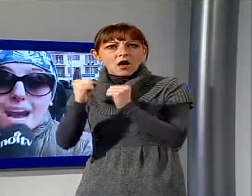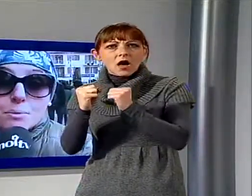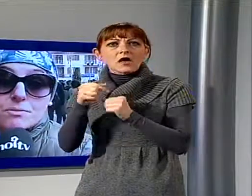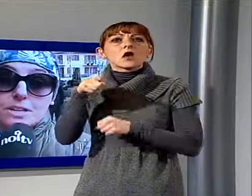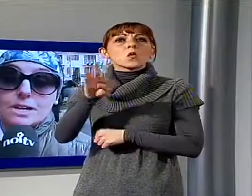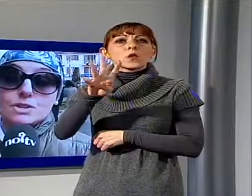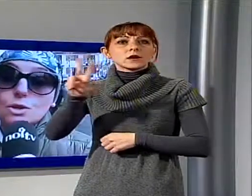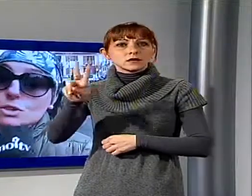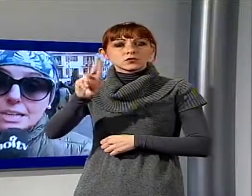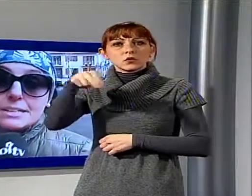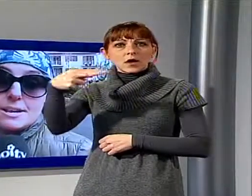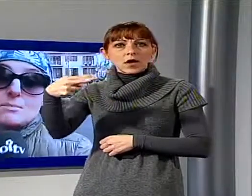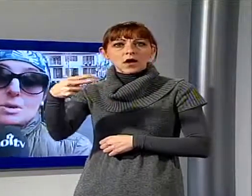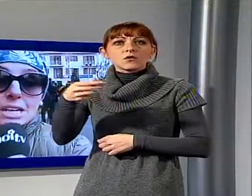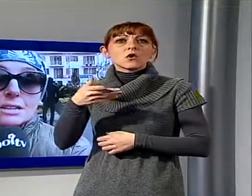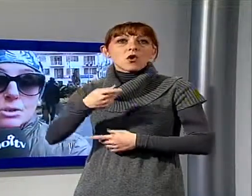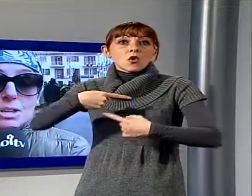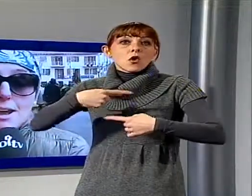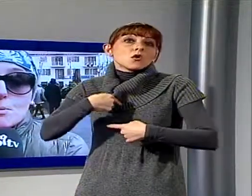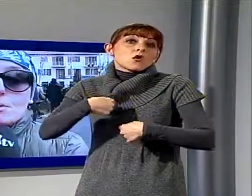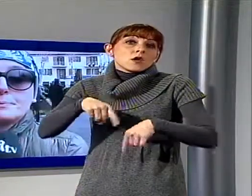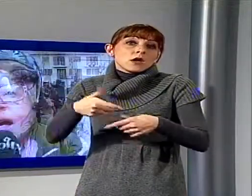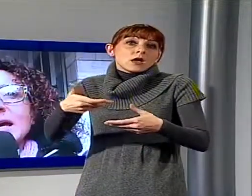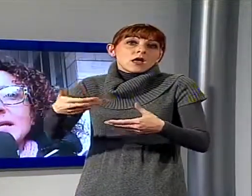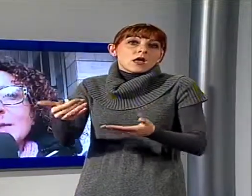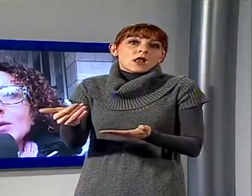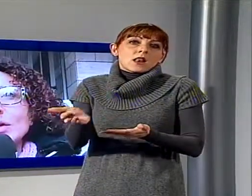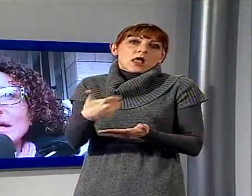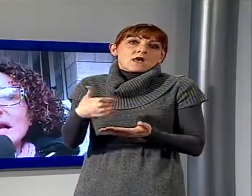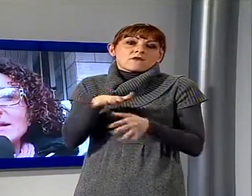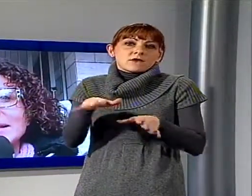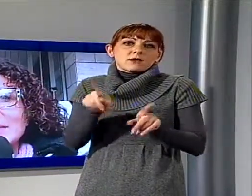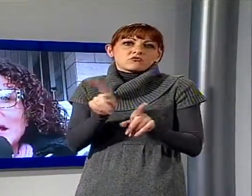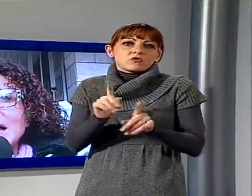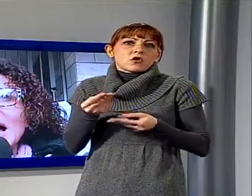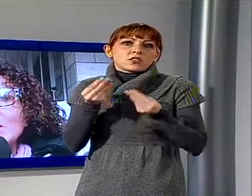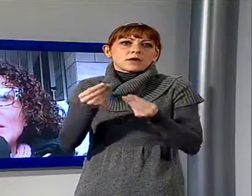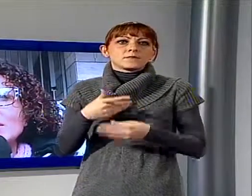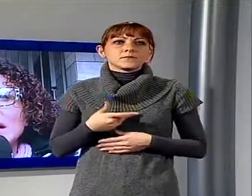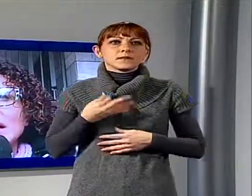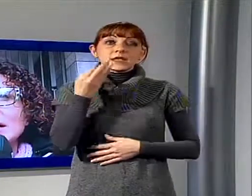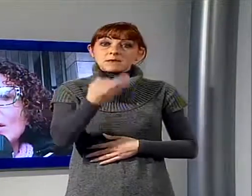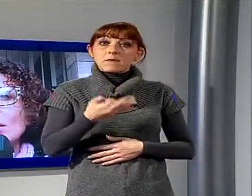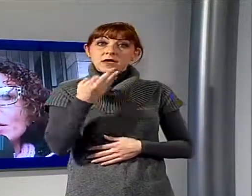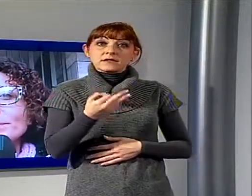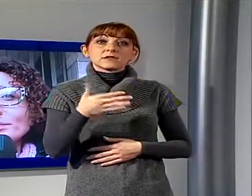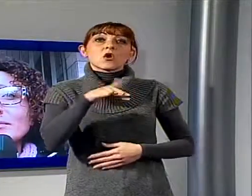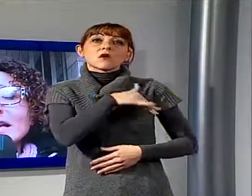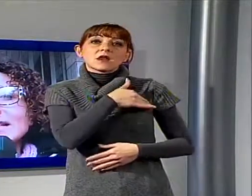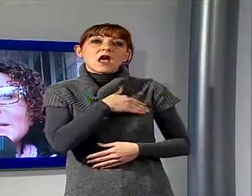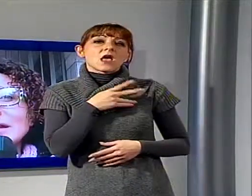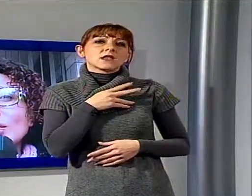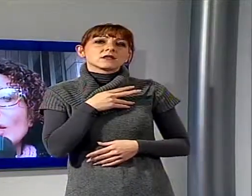togliamo a Viareggio, non glieli diamo, glieli togliamo. Spesso quindi il cliente si lamenta al momento del conto,